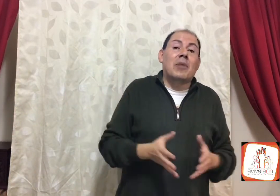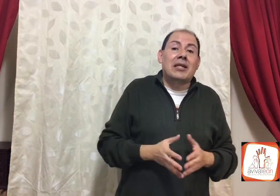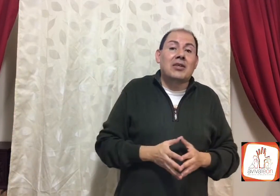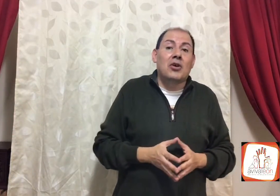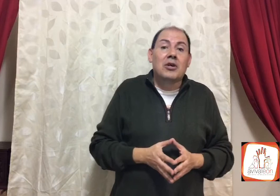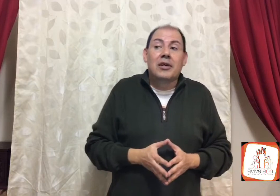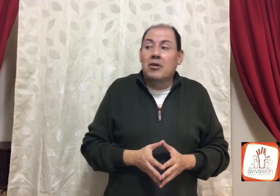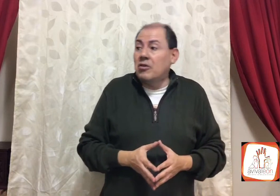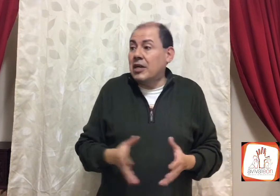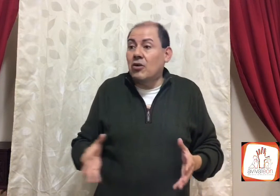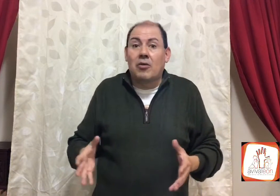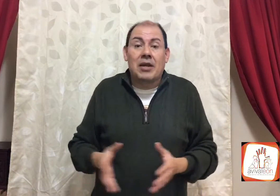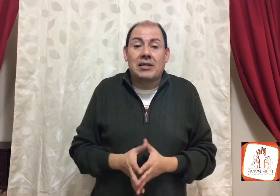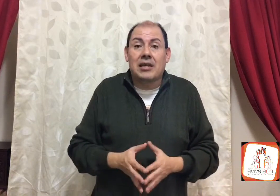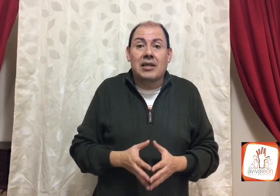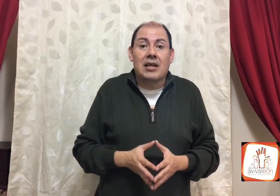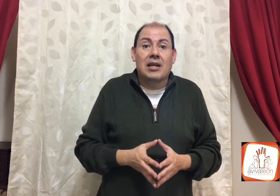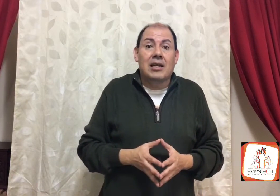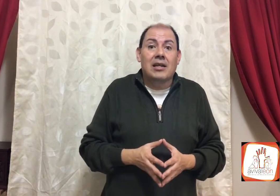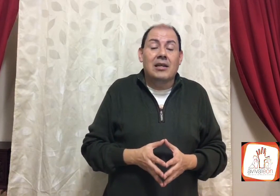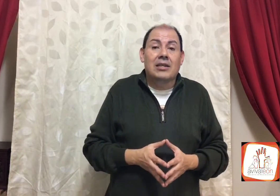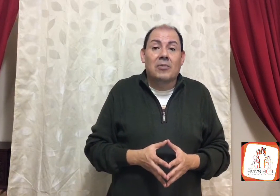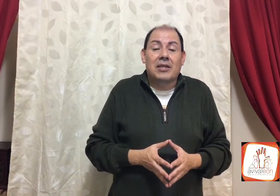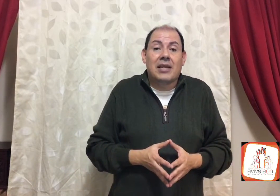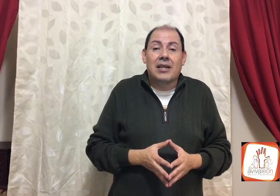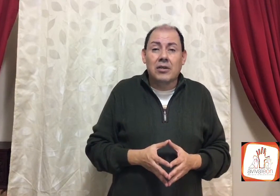pareció, correcto comerse, desobedecer a Dios,